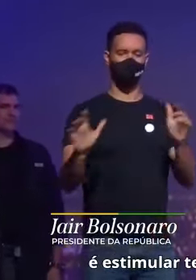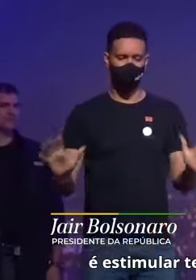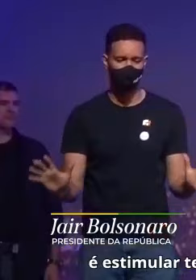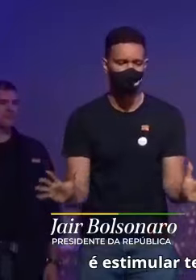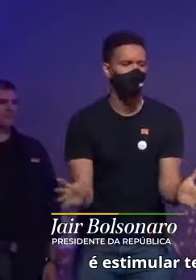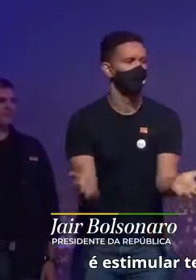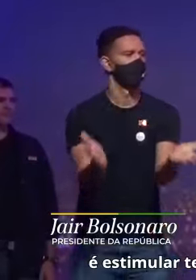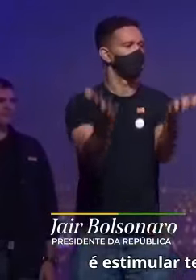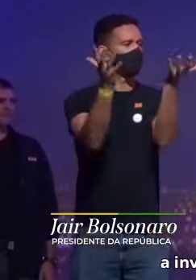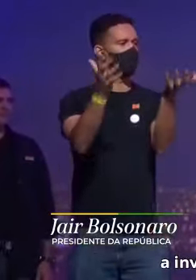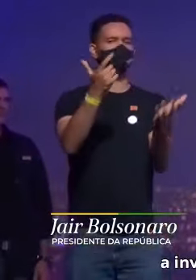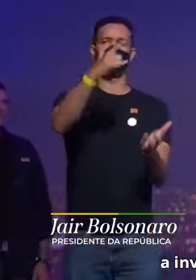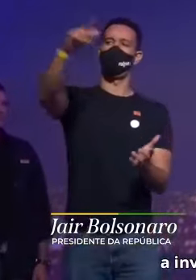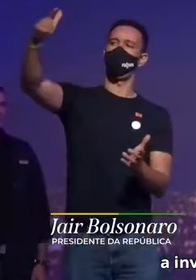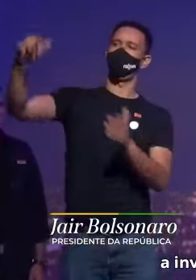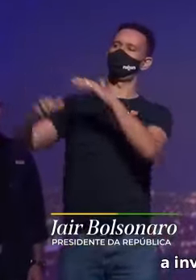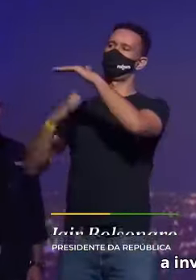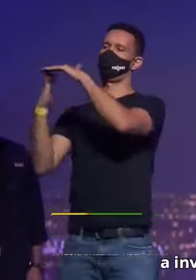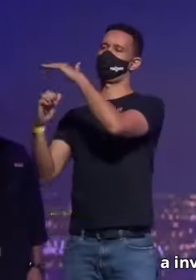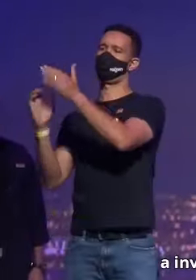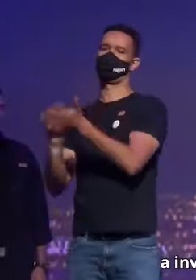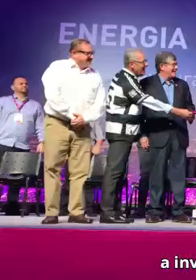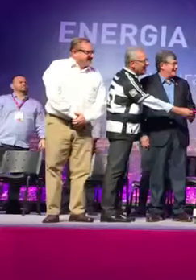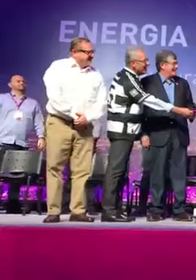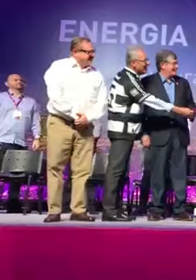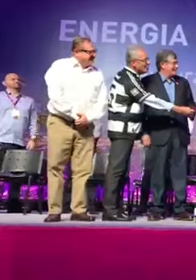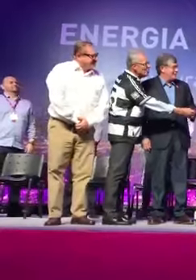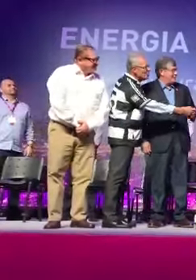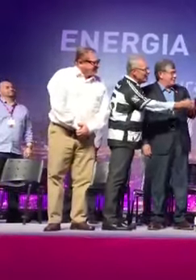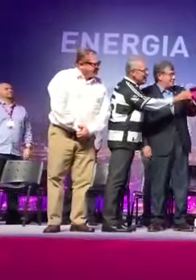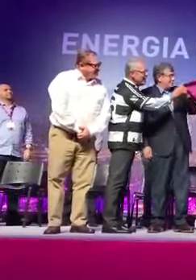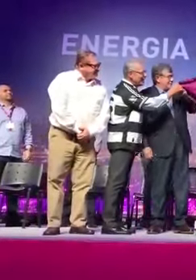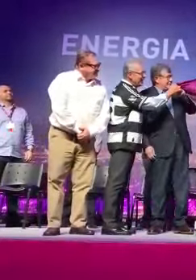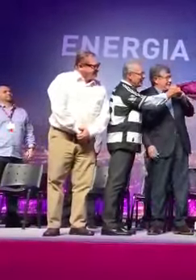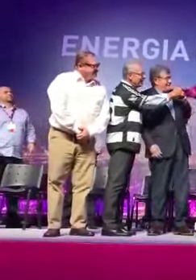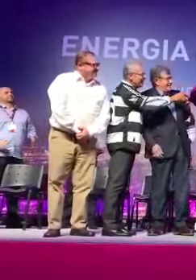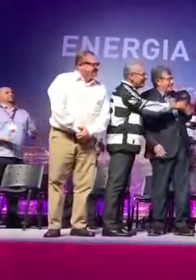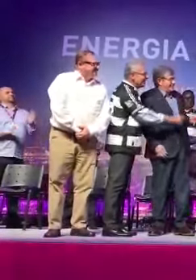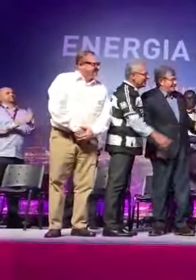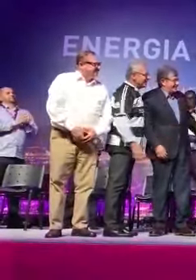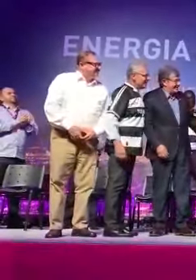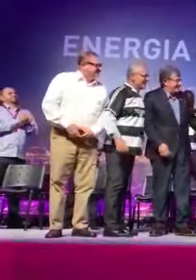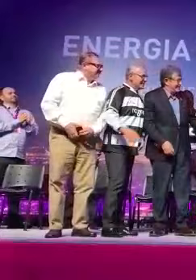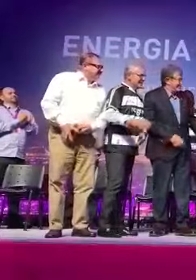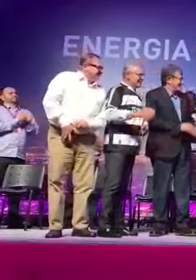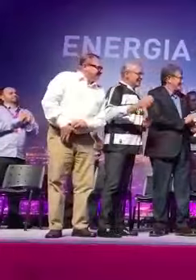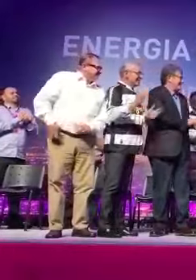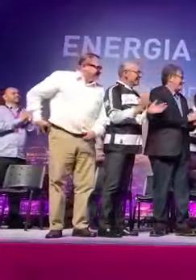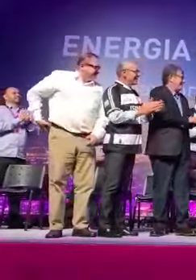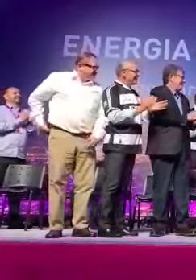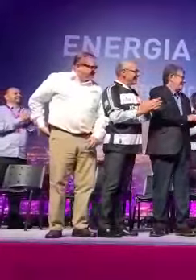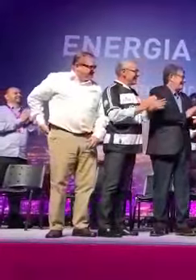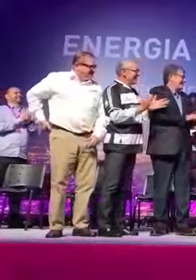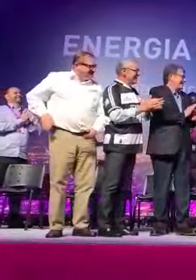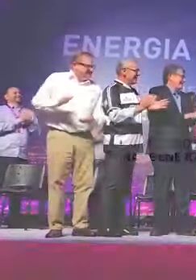demais empresários no Brasil a investir em nosso país. Obrigado. Obrigado. Obrigado.